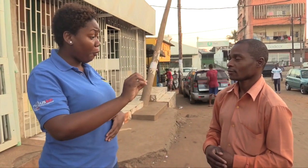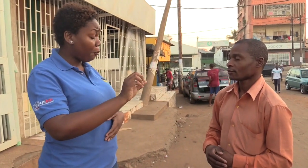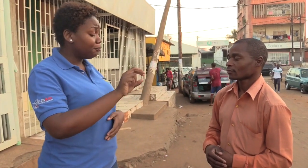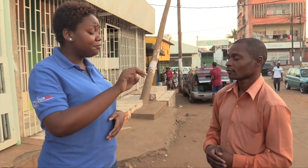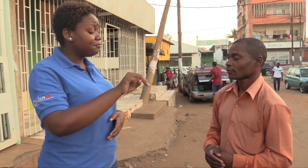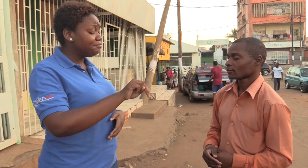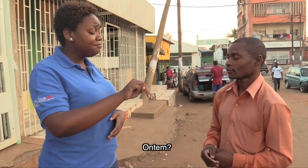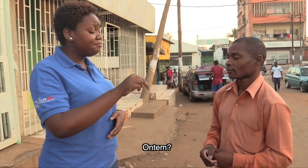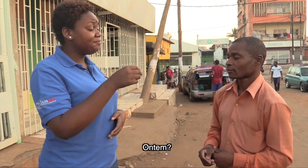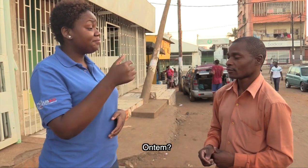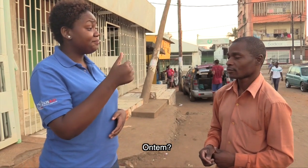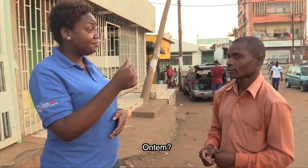ontem